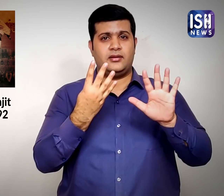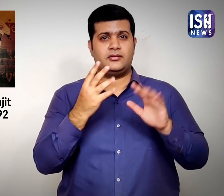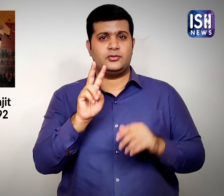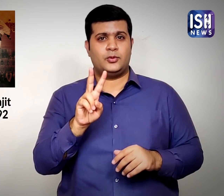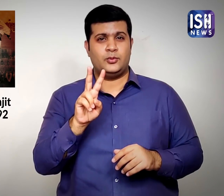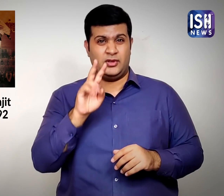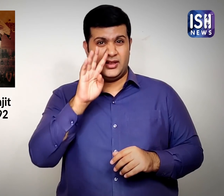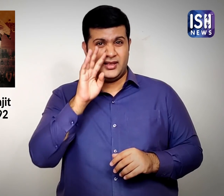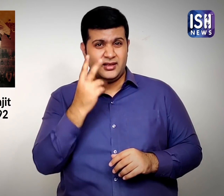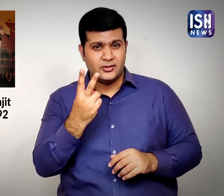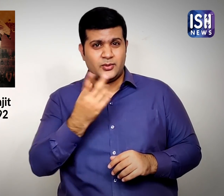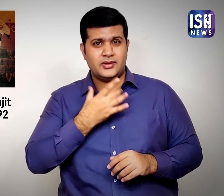92 वर्ष के थे